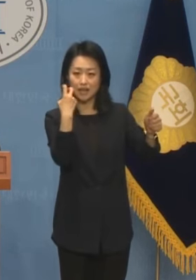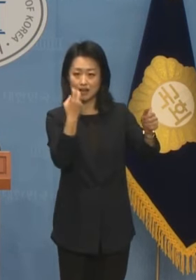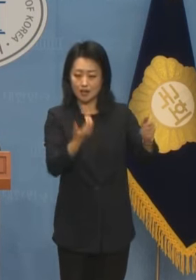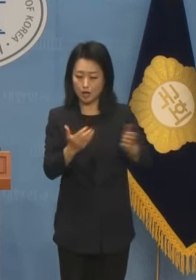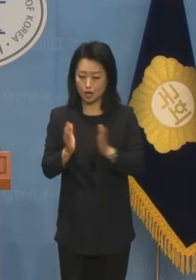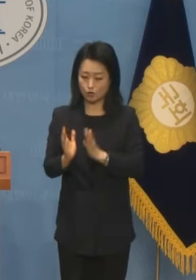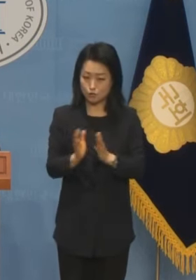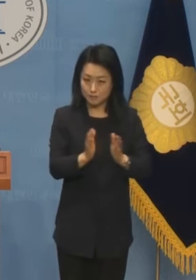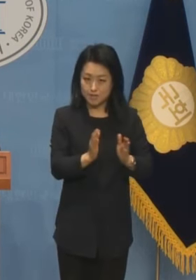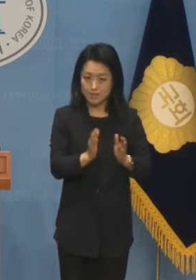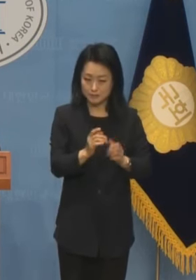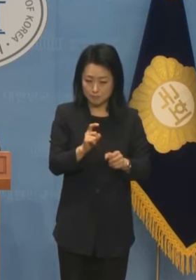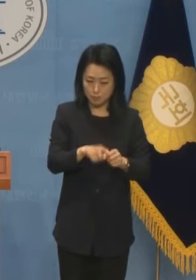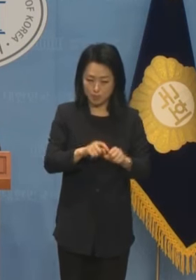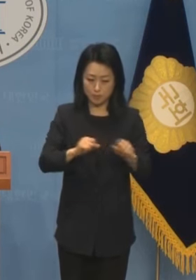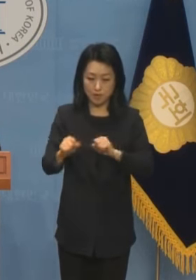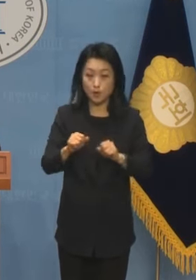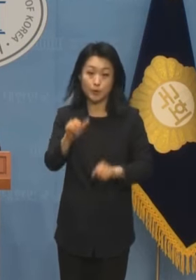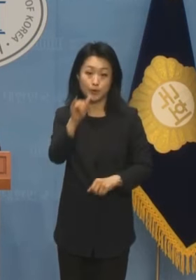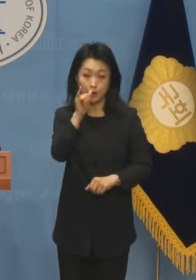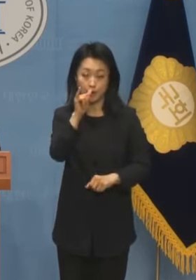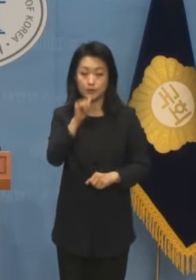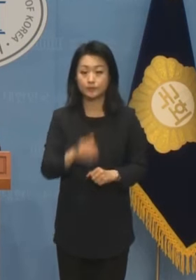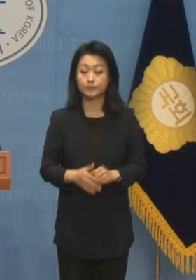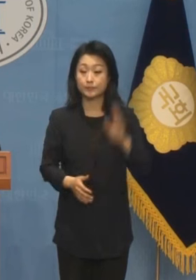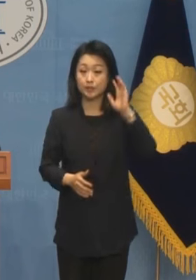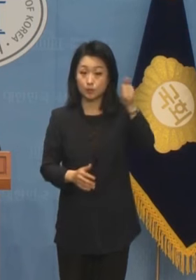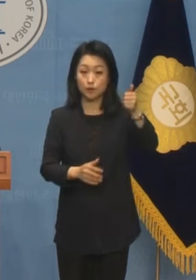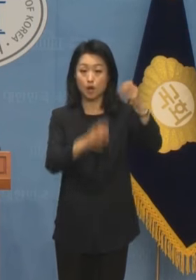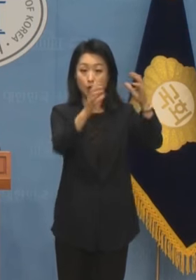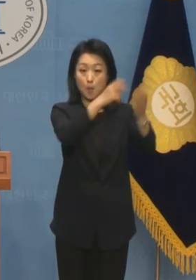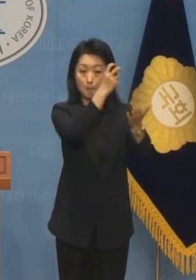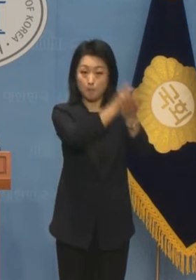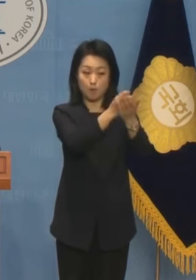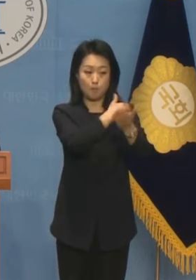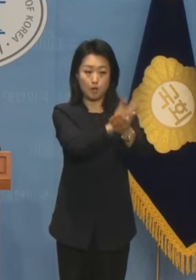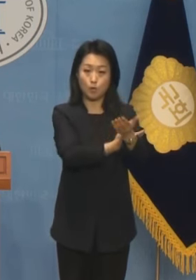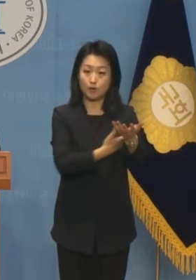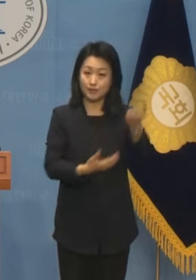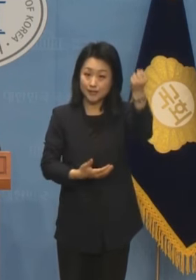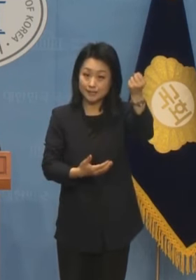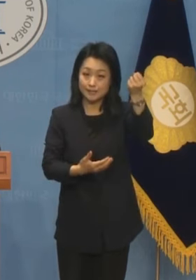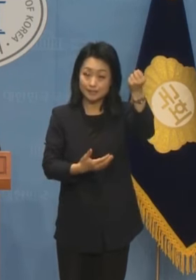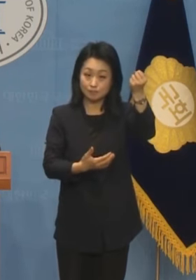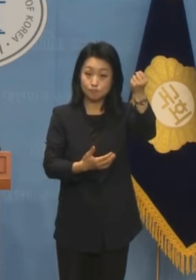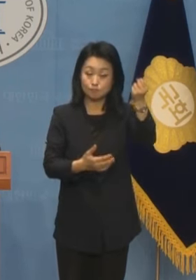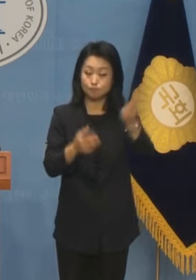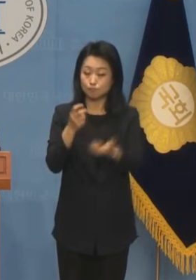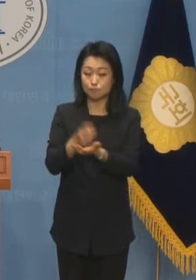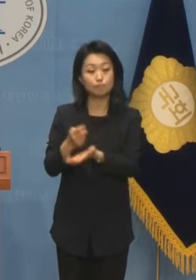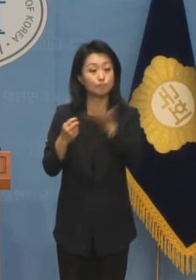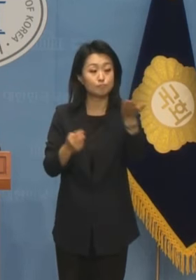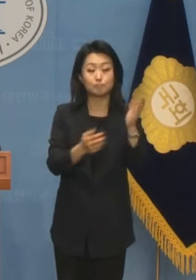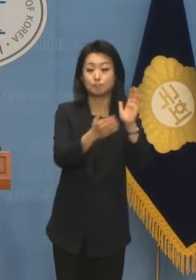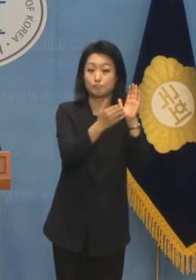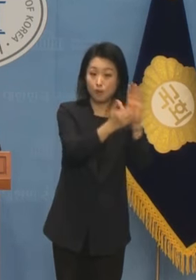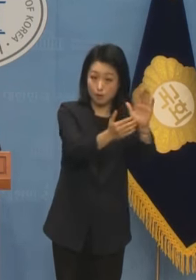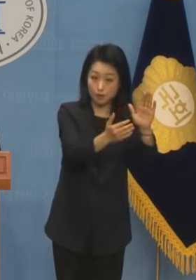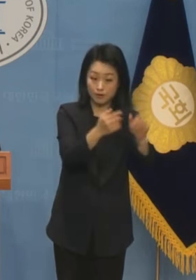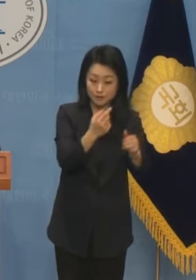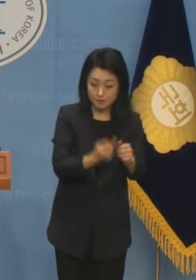군부를 지피고 있습니다. 대통령이 헌법상 고유 권한인 제2요구권을 행사했다는 이유만으로